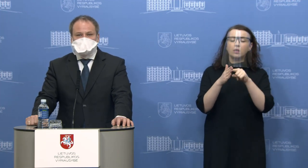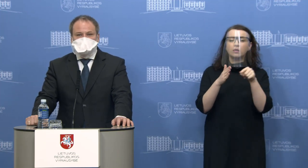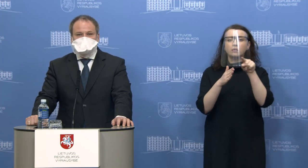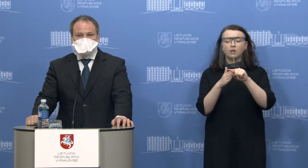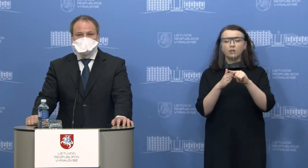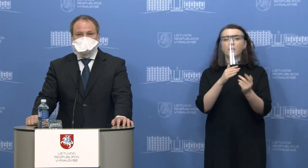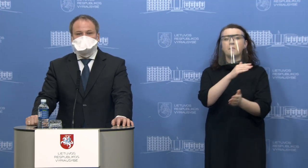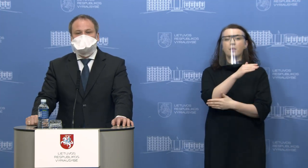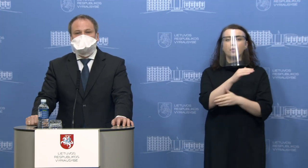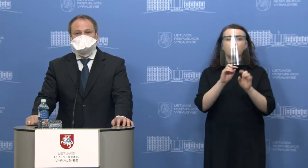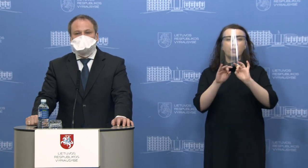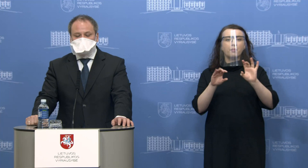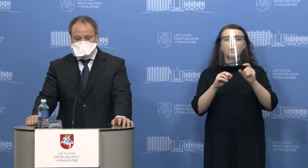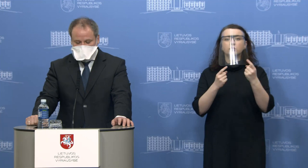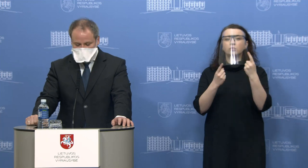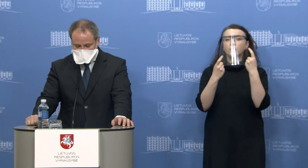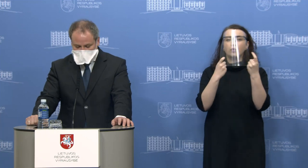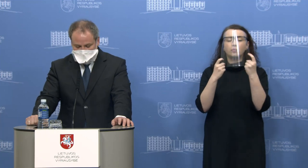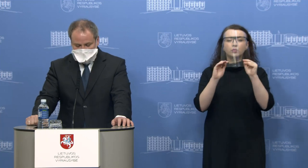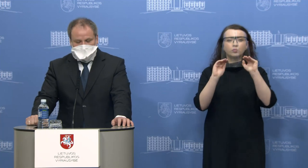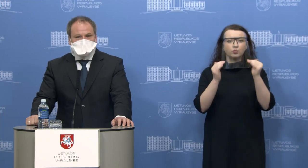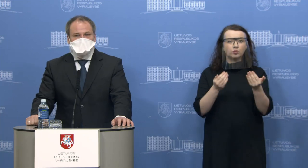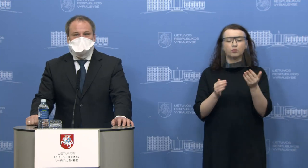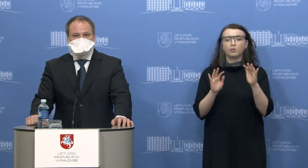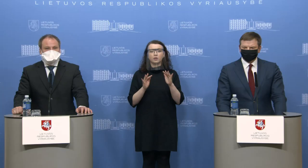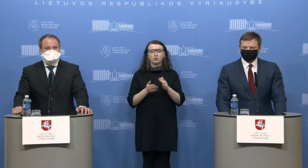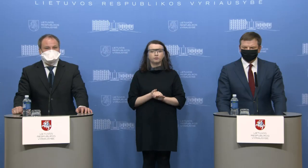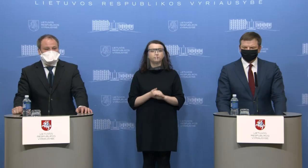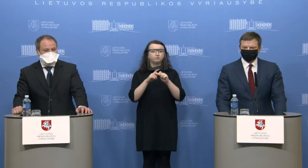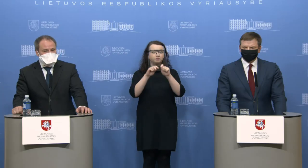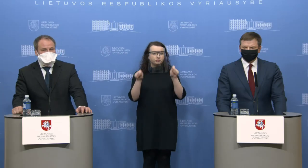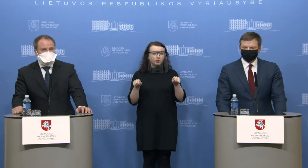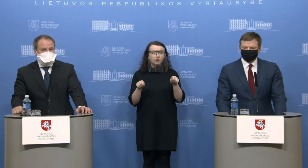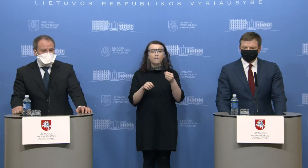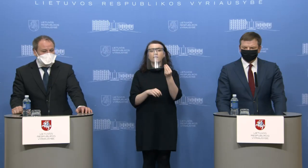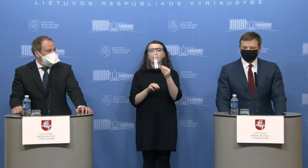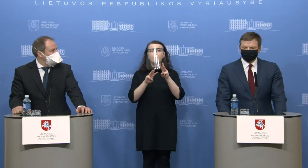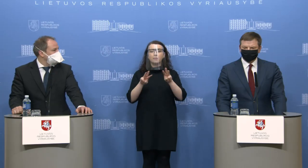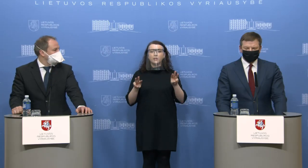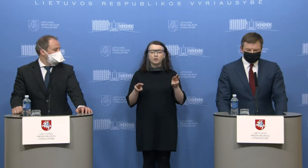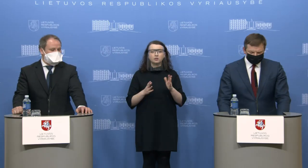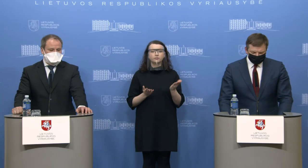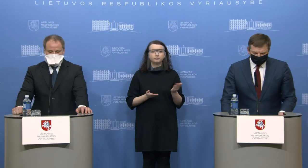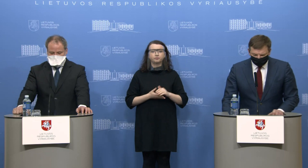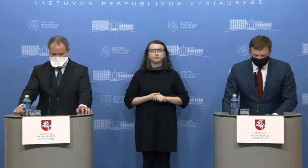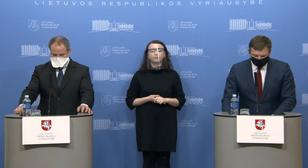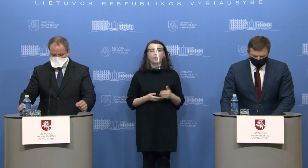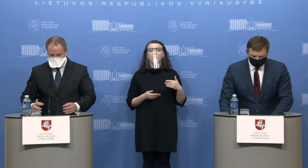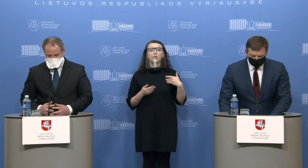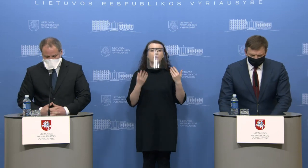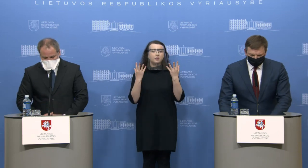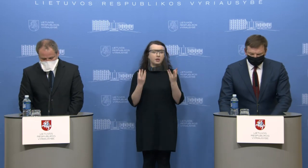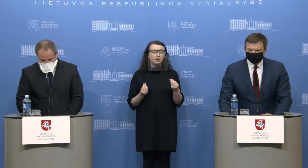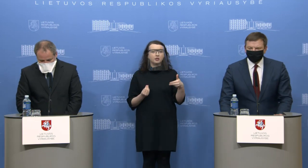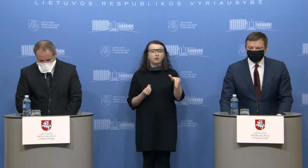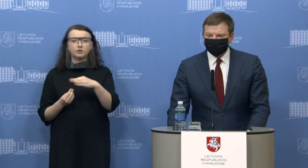aktualią informaciją ir vėlgi atsakysiu klausimus, jeigu tokiu turėtumėte. Tai prašau, finansų ministras Vilius Šapoka. Labą dieną.